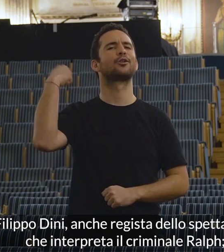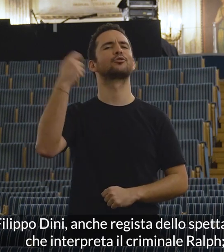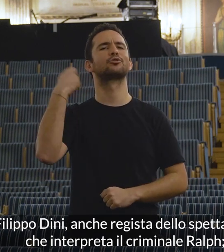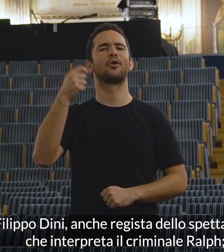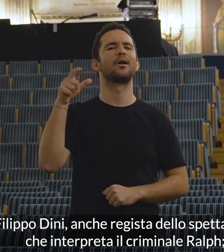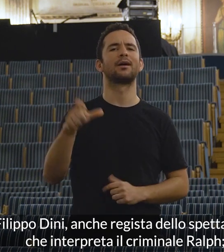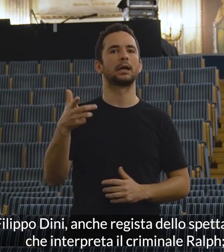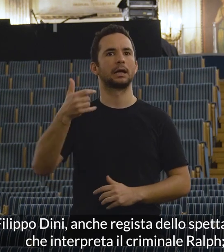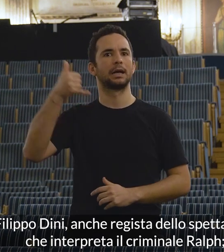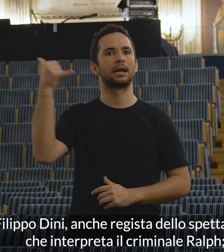il criminale Ralf.